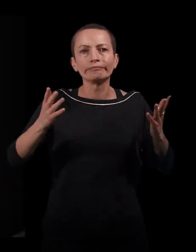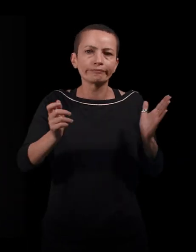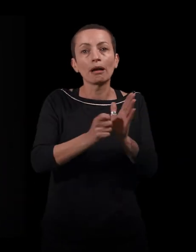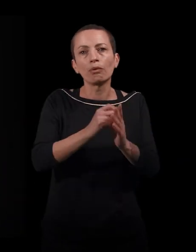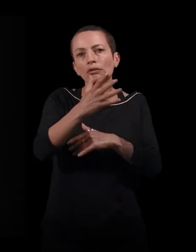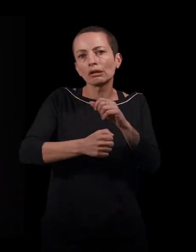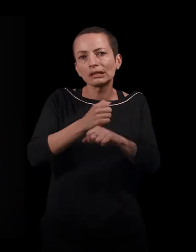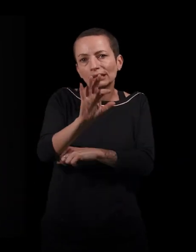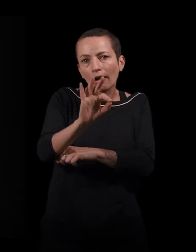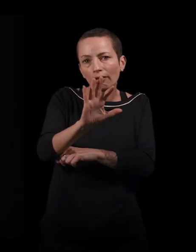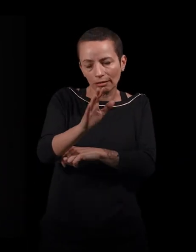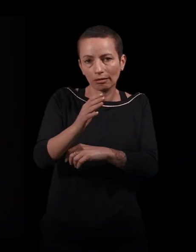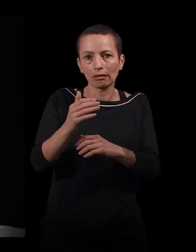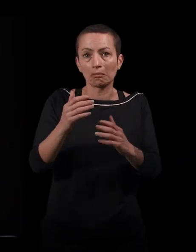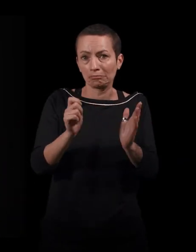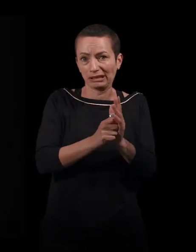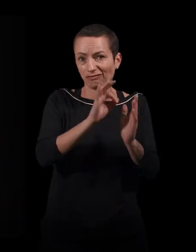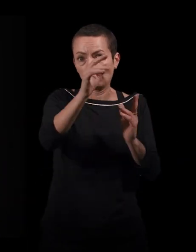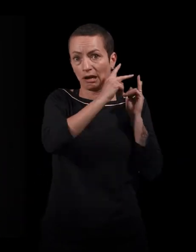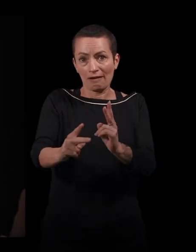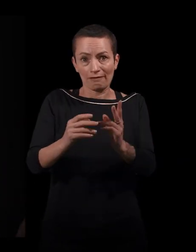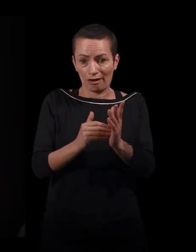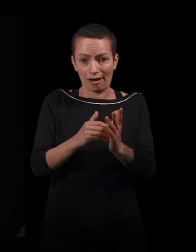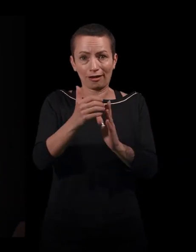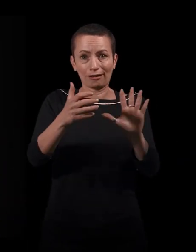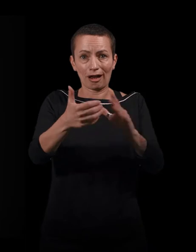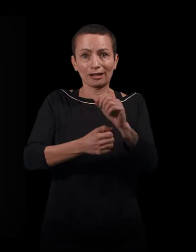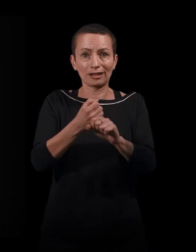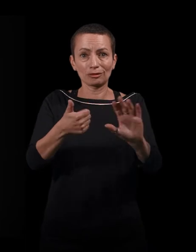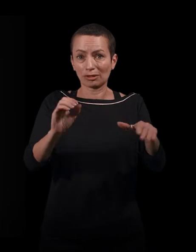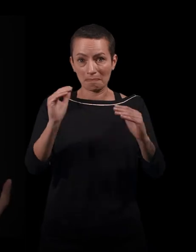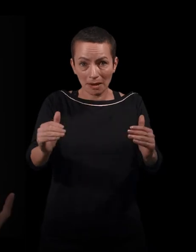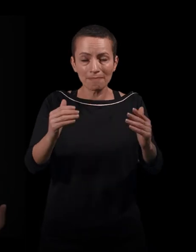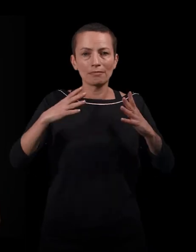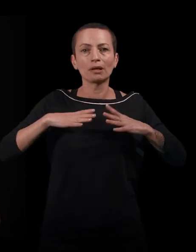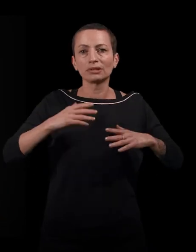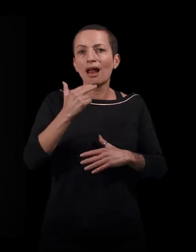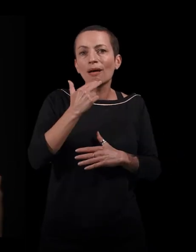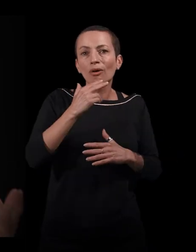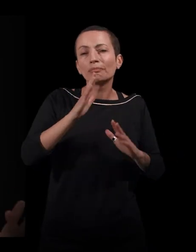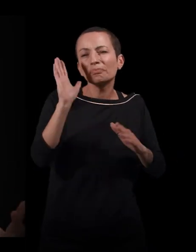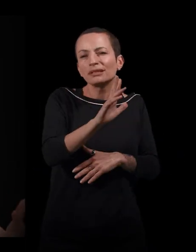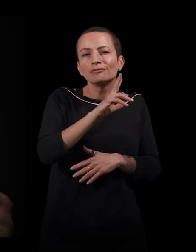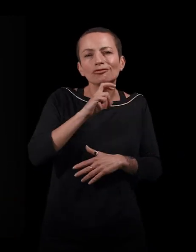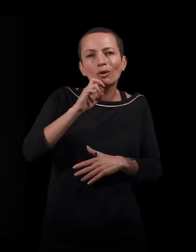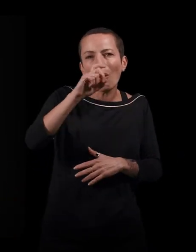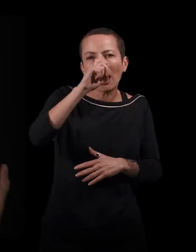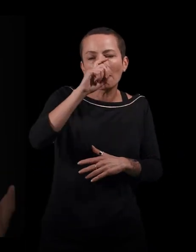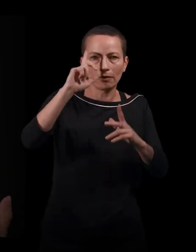'époque, j'entends, dans les années 50 encore, et même quand elle arrive en France dans les années 60, habillée à la mode judéo-arabe. C'est-à elle était voilée,